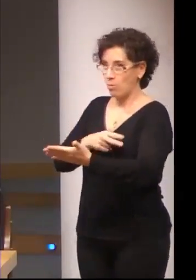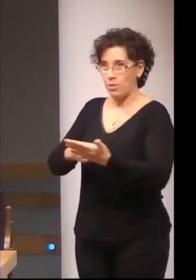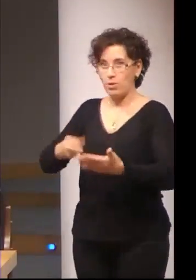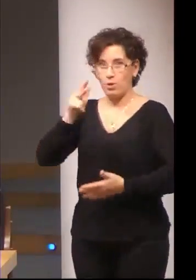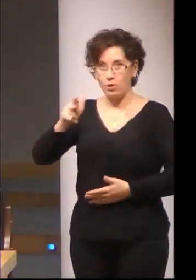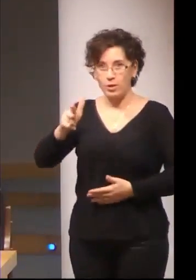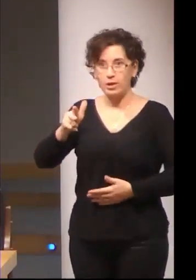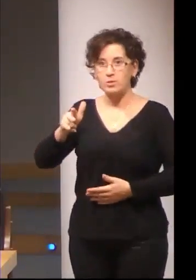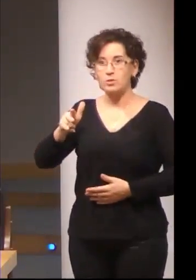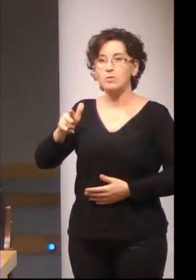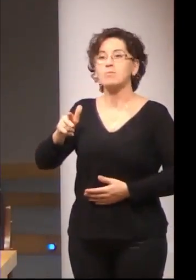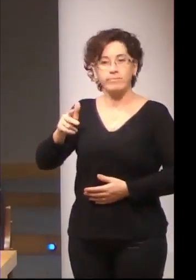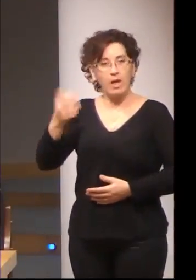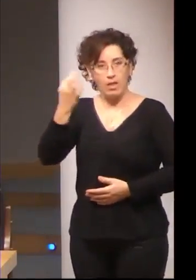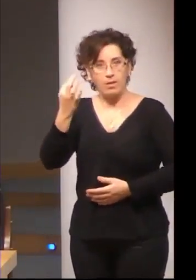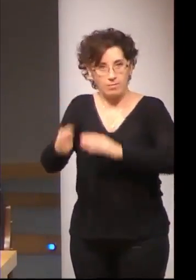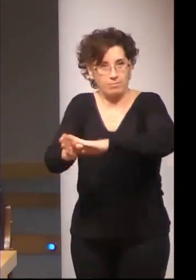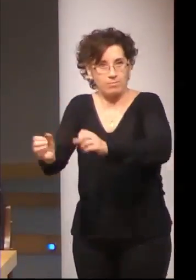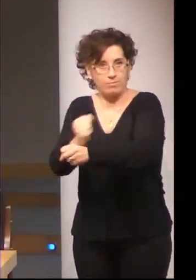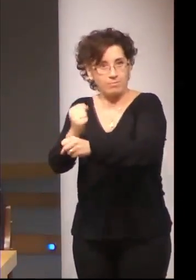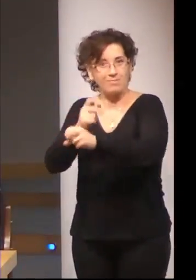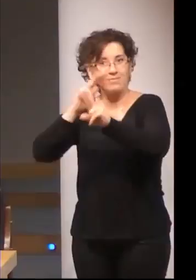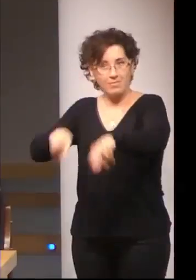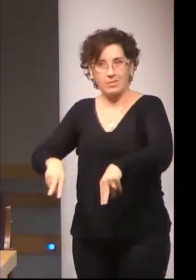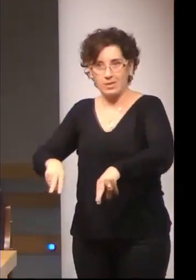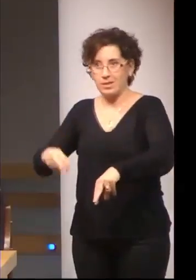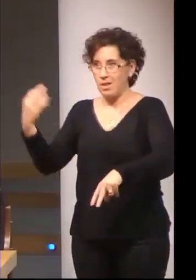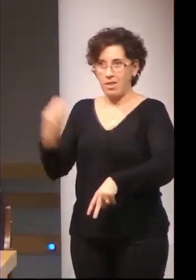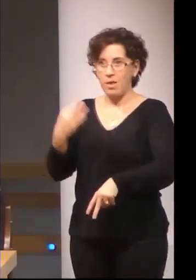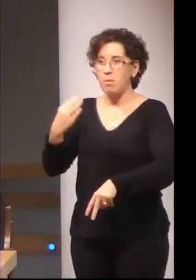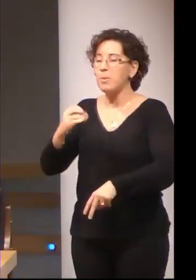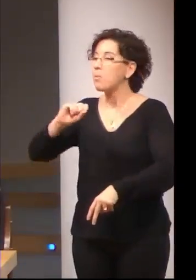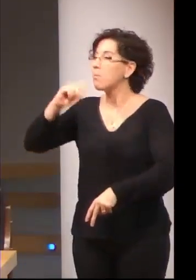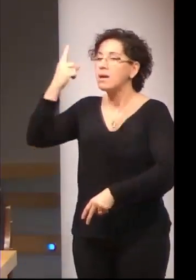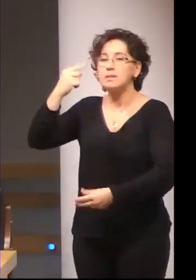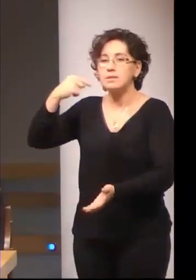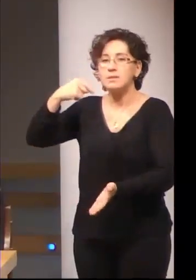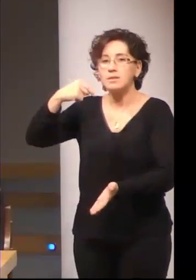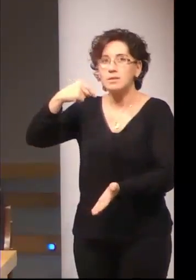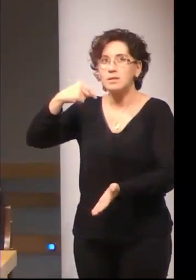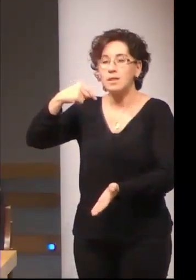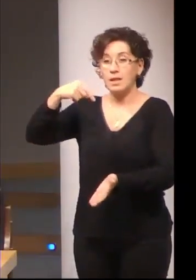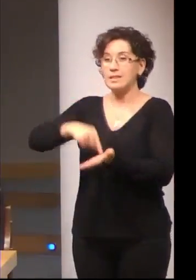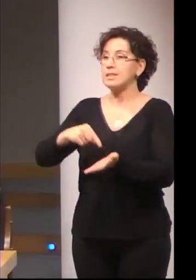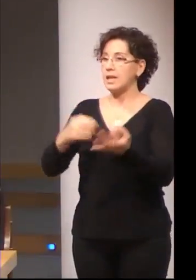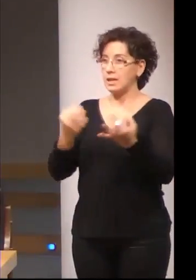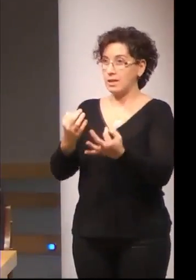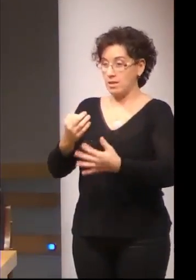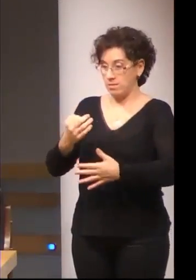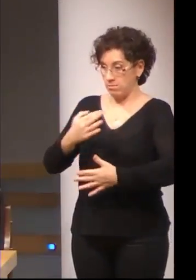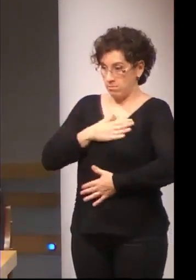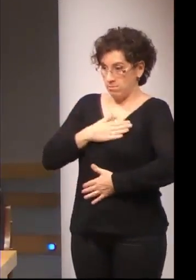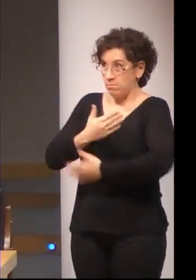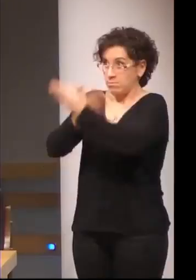seguir trabajando en ese reconocimiento oficial y sobre todo exigir a nuestros políticos y a nuestro sistema